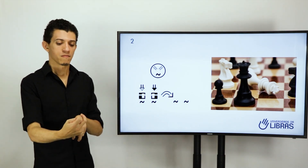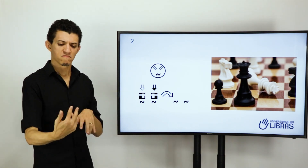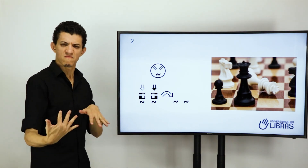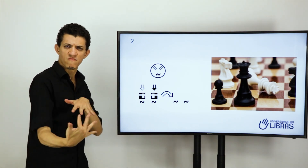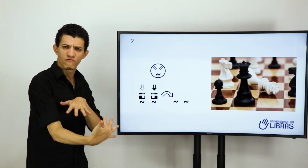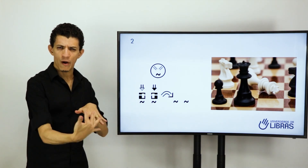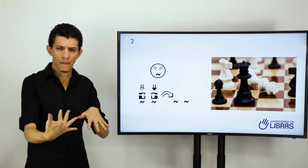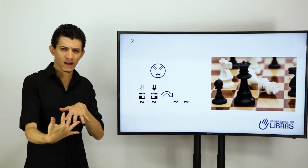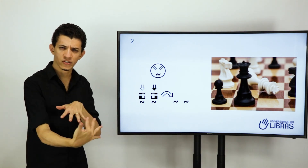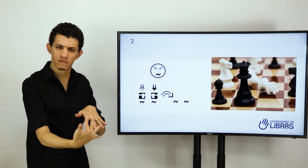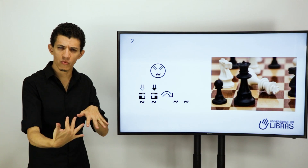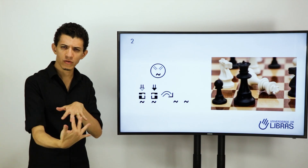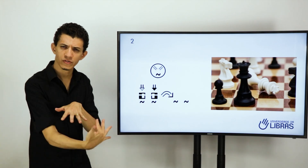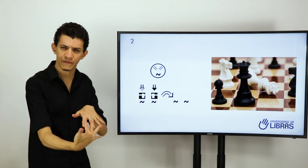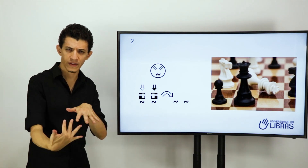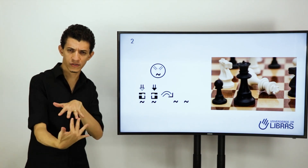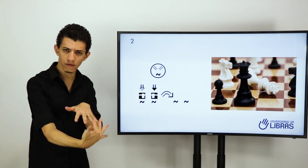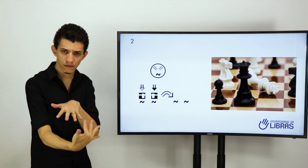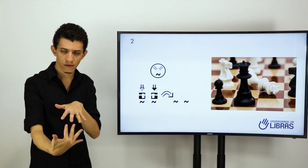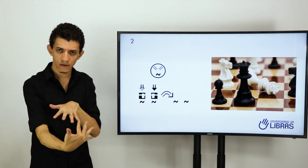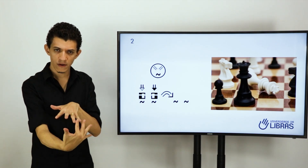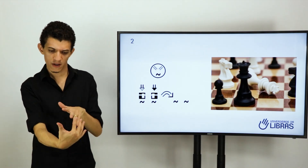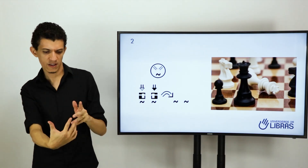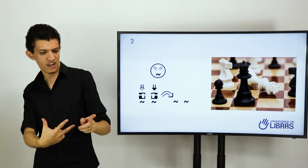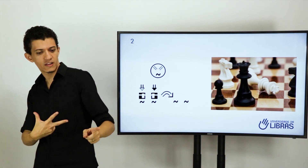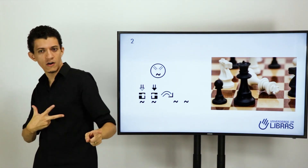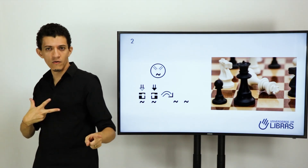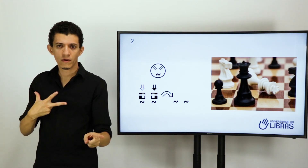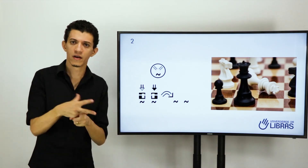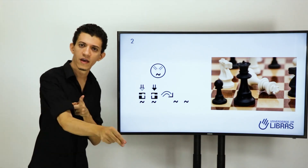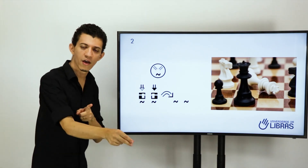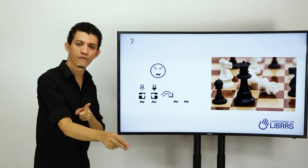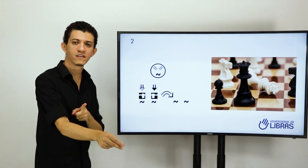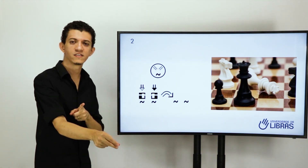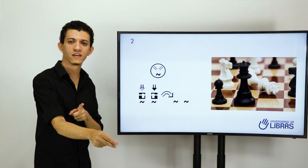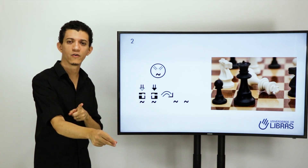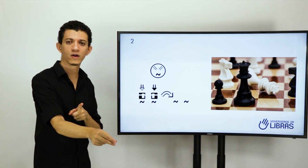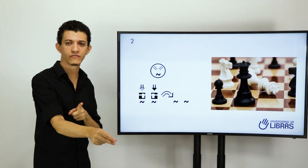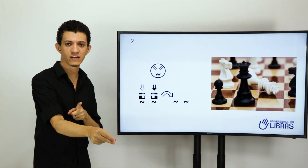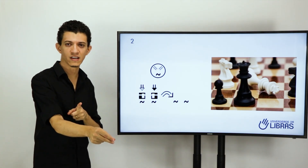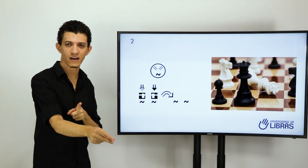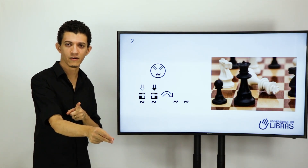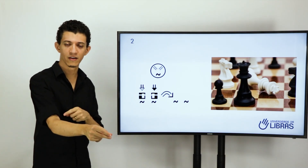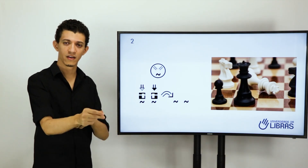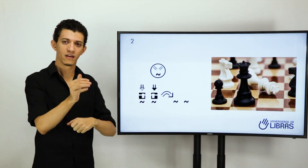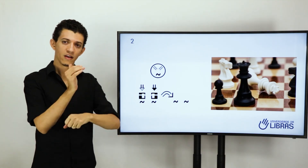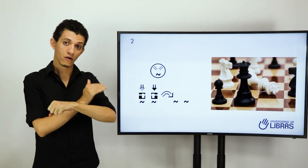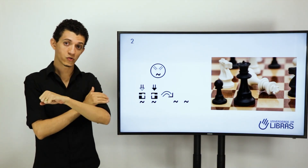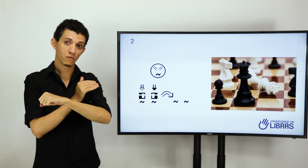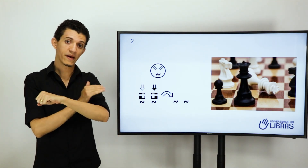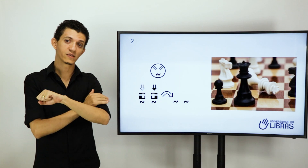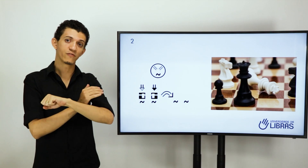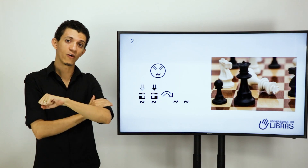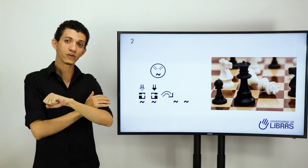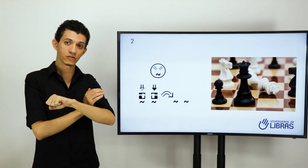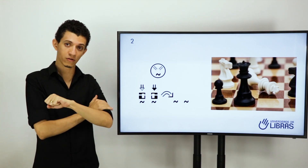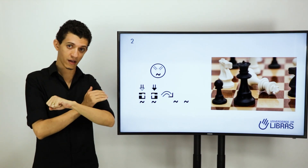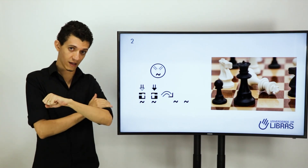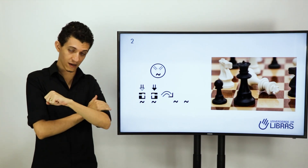Foi uma partida muito difícil. Então, eu venci o adversário. Eu sou mais forte do que ele.